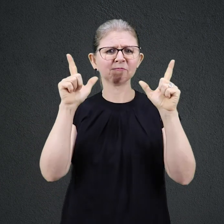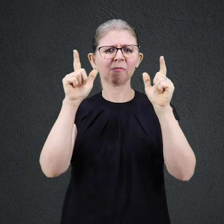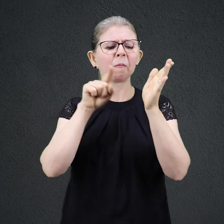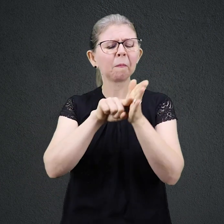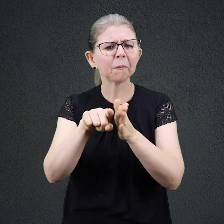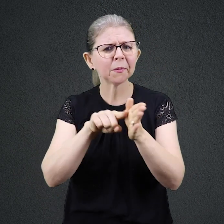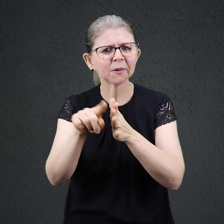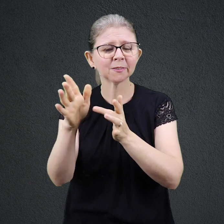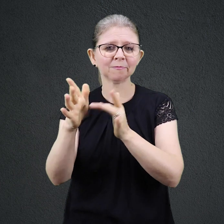9, versículo 10.